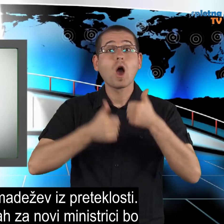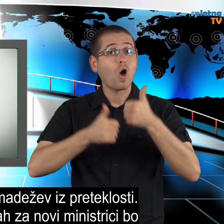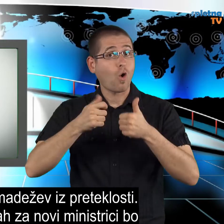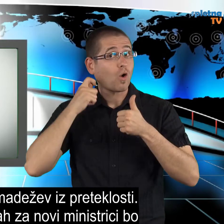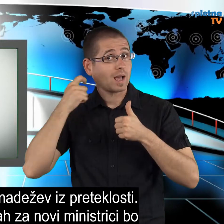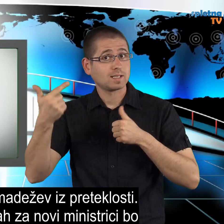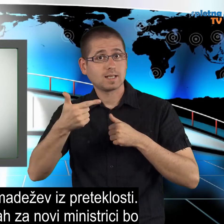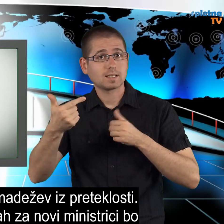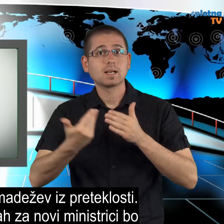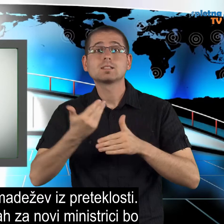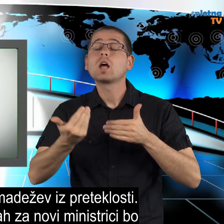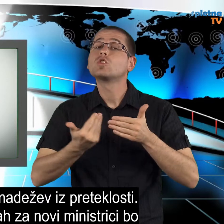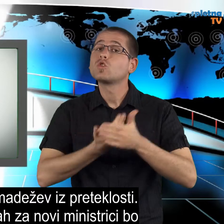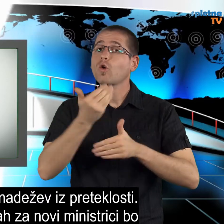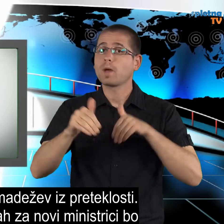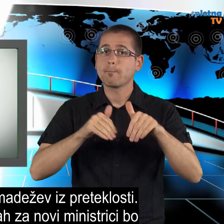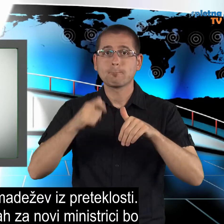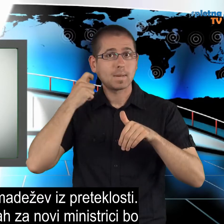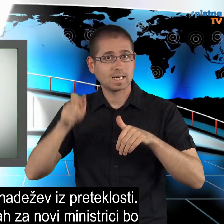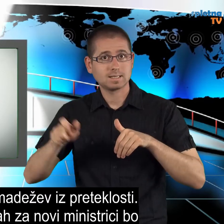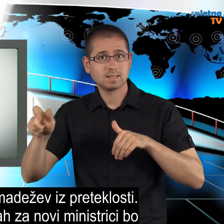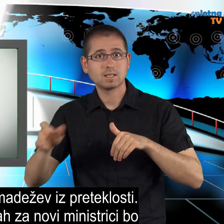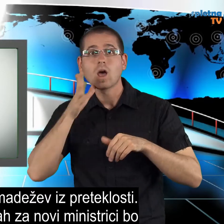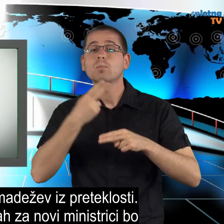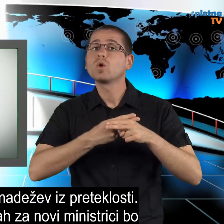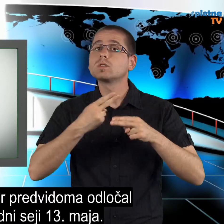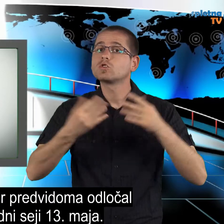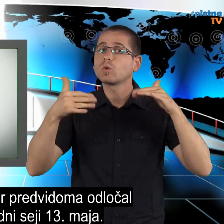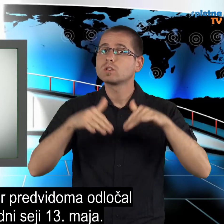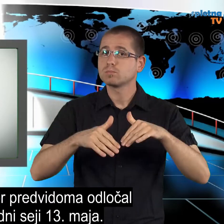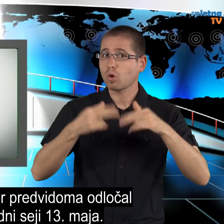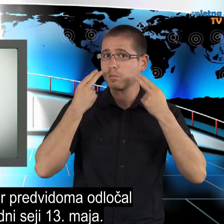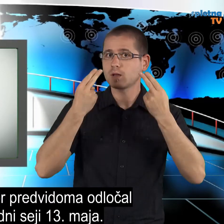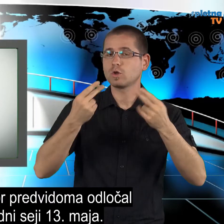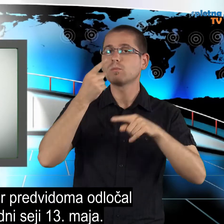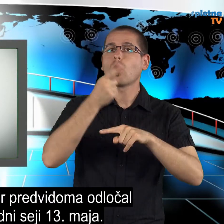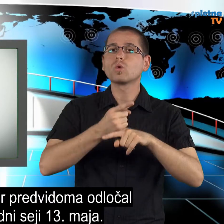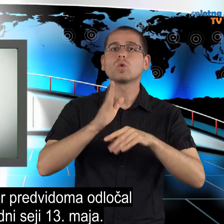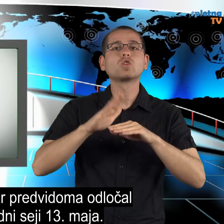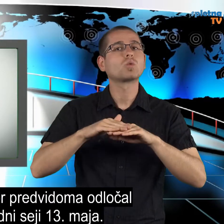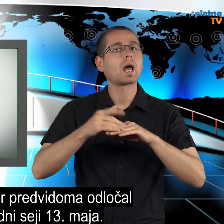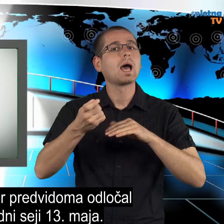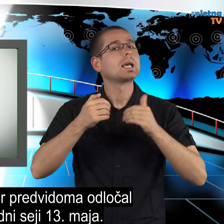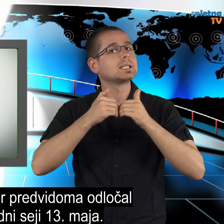O kandidatki za novi ministrici bo državni zbor predvidomo odločal na izredni seji 13. maja.